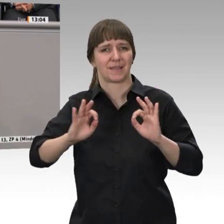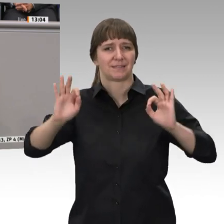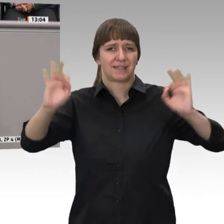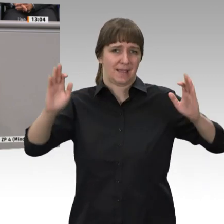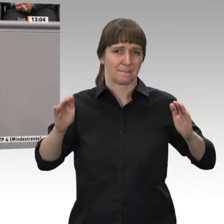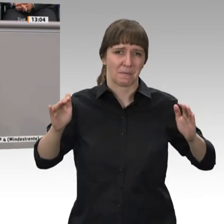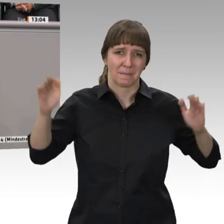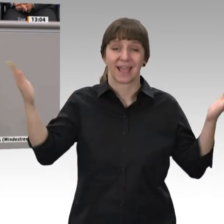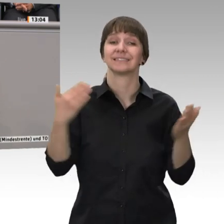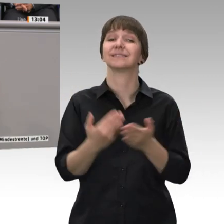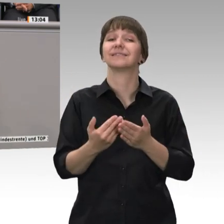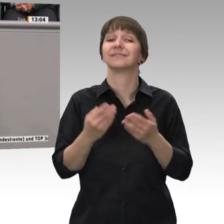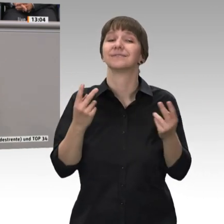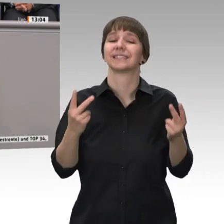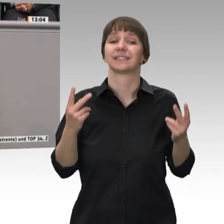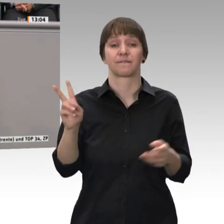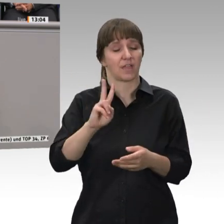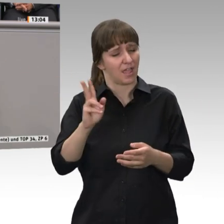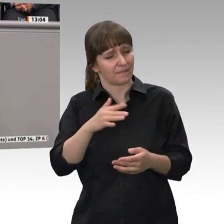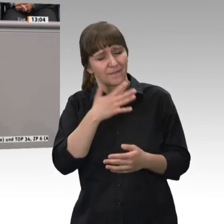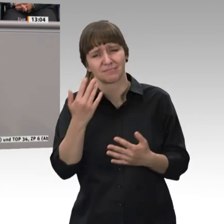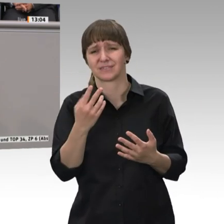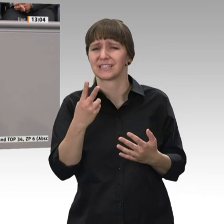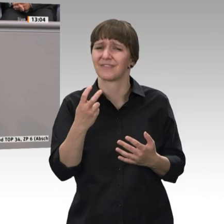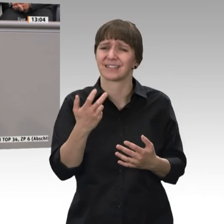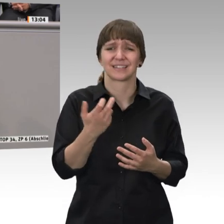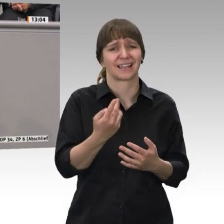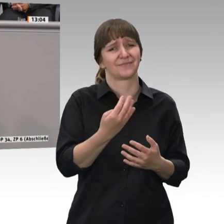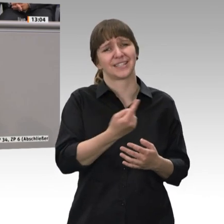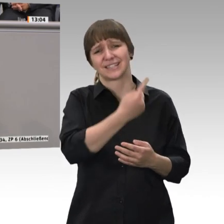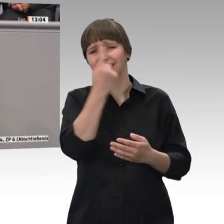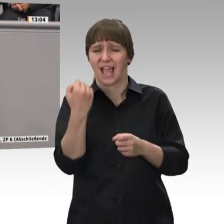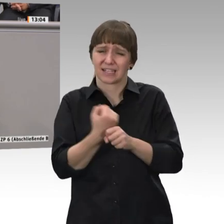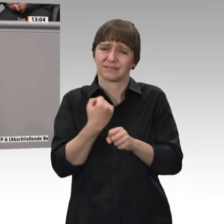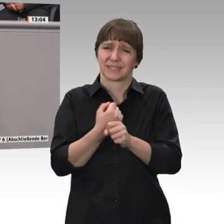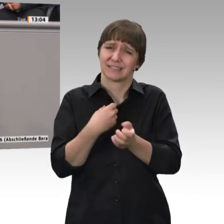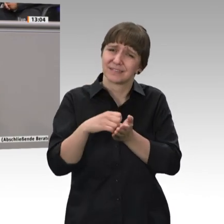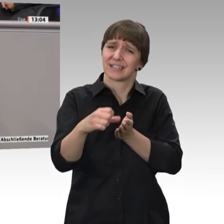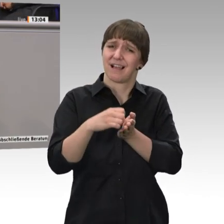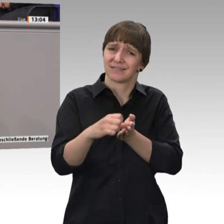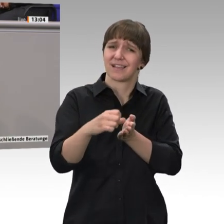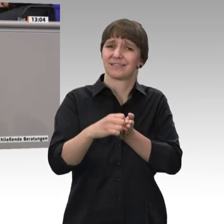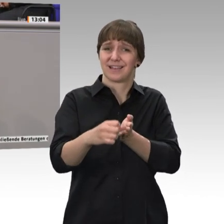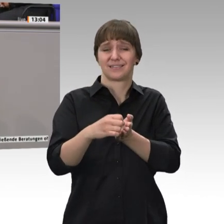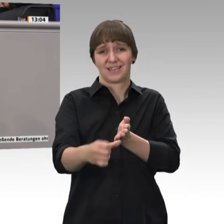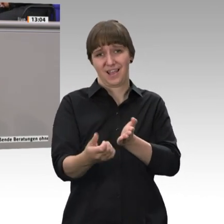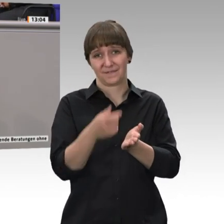entscheidend, dass wer jahrzehntelang hat verdientes Geld in diese Versicherung einzahlt, für den muss sich das